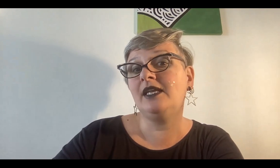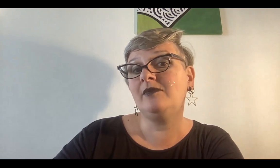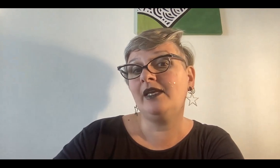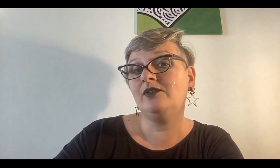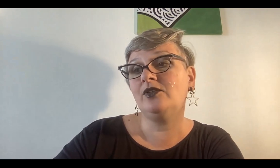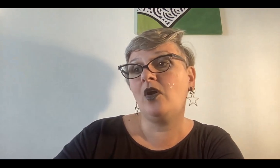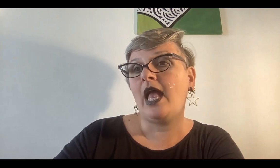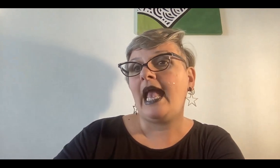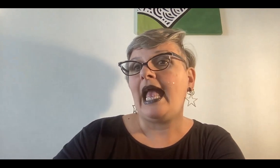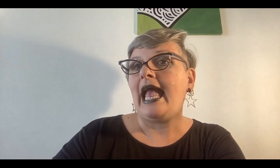alimento.